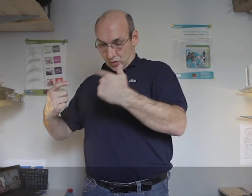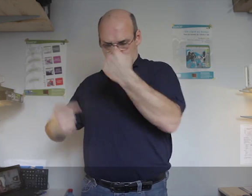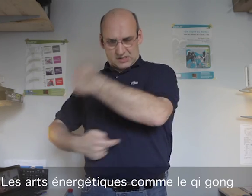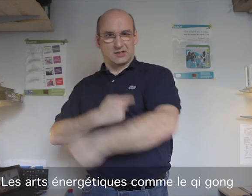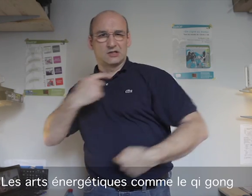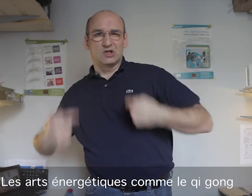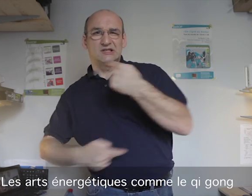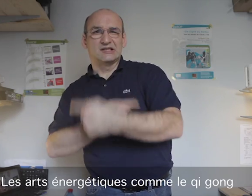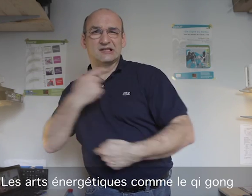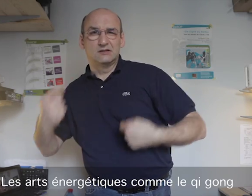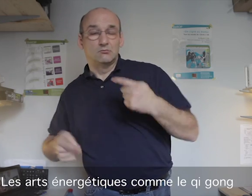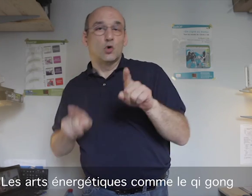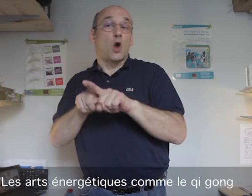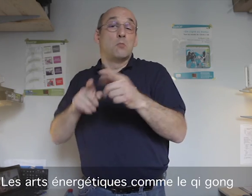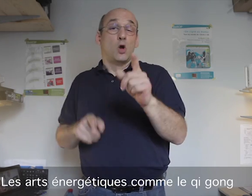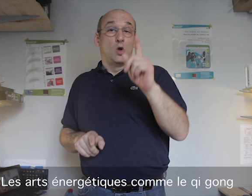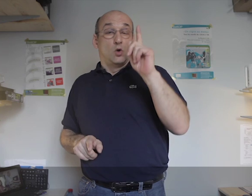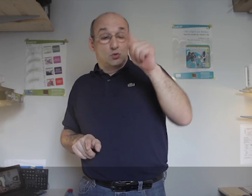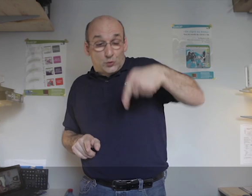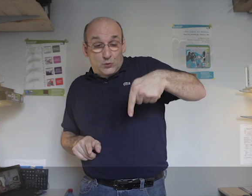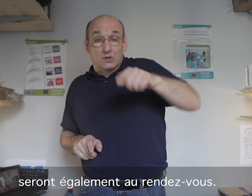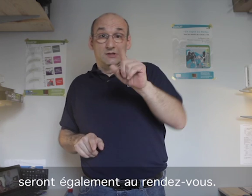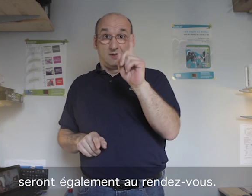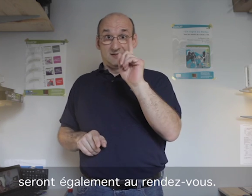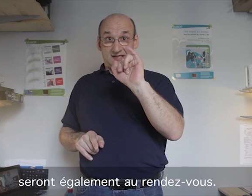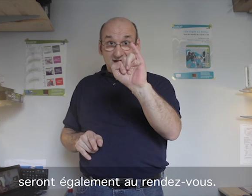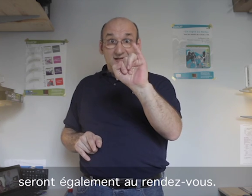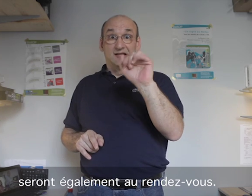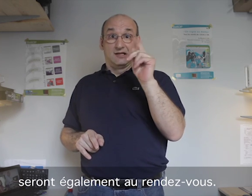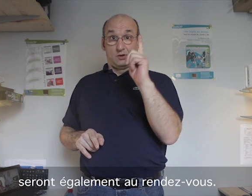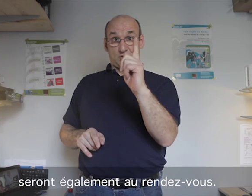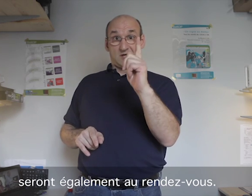Les arts énergétiques comme le Qi Gong seront également au rendez-vous